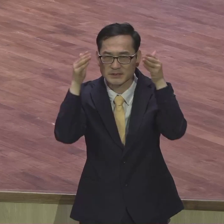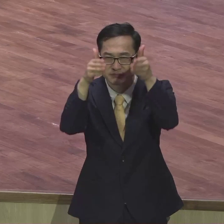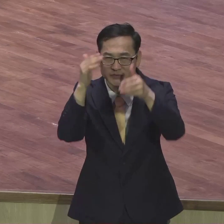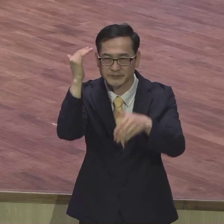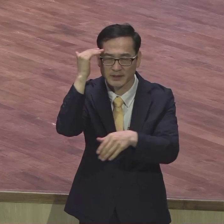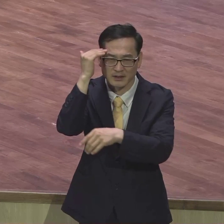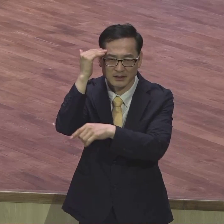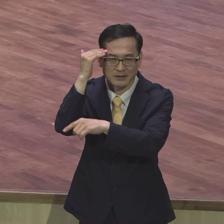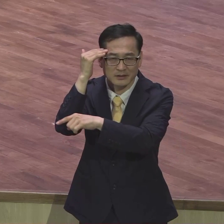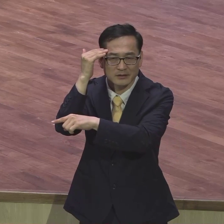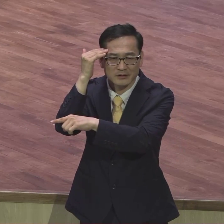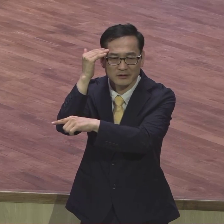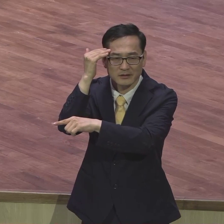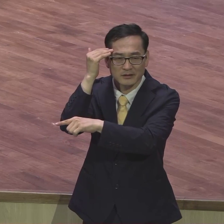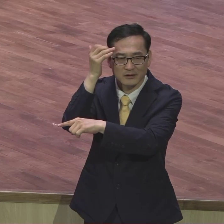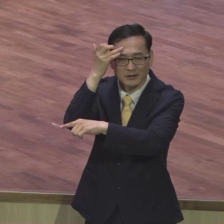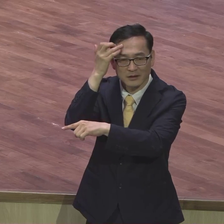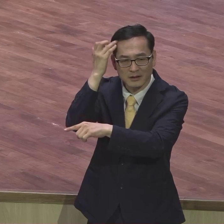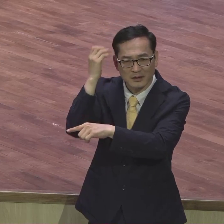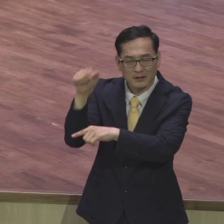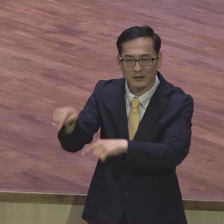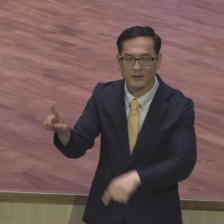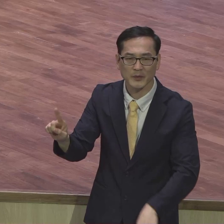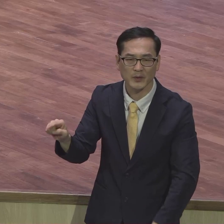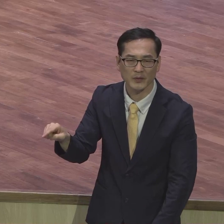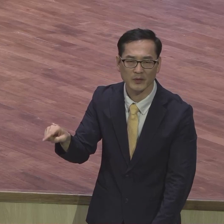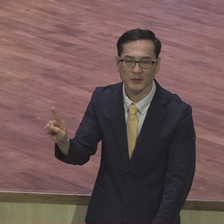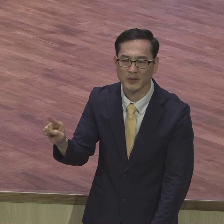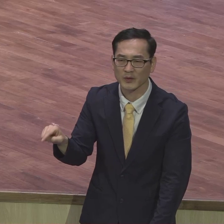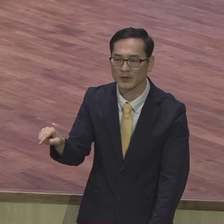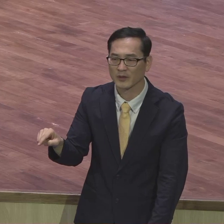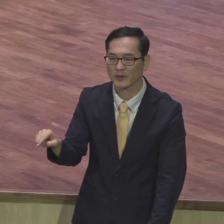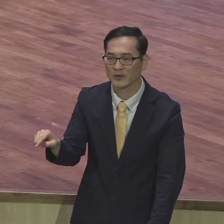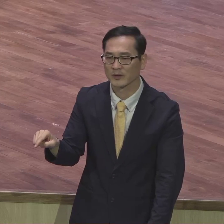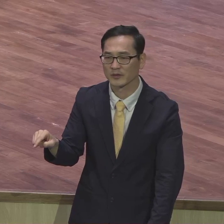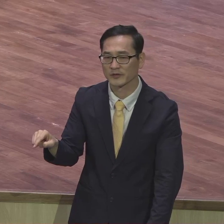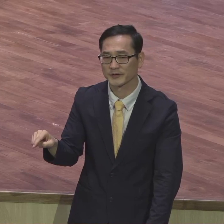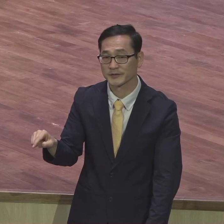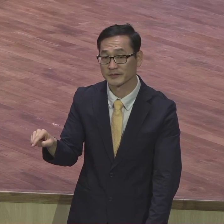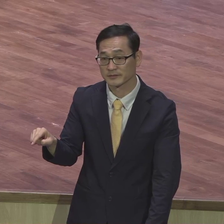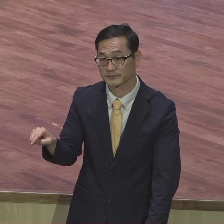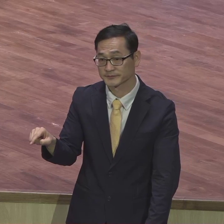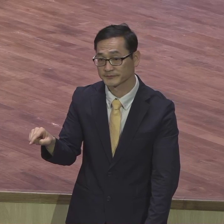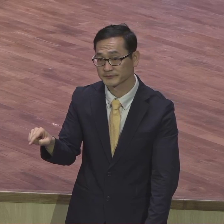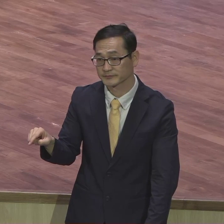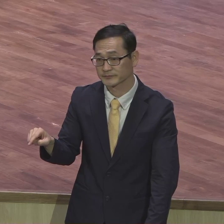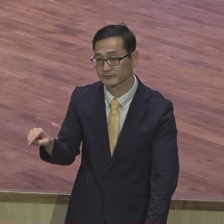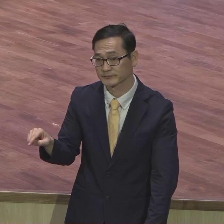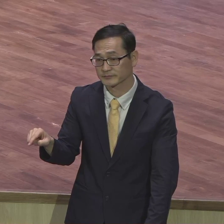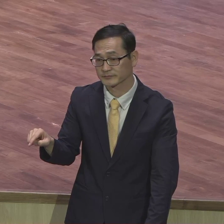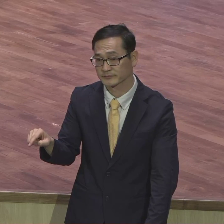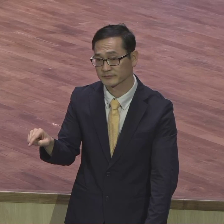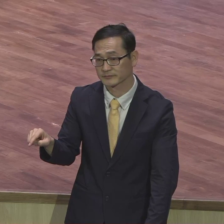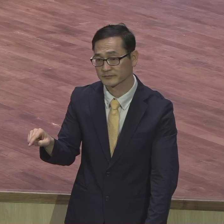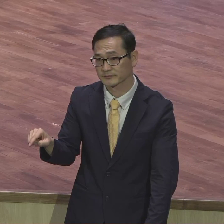예배에 집중하지 못하도록 만들어서 인생 망치게 만듭니다 어둡게 산단 말이에요